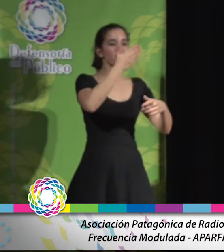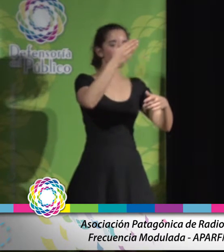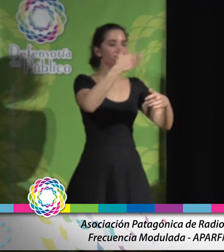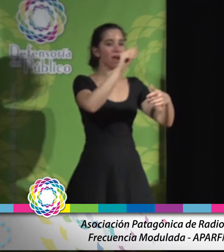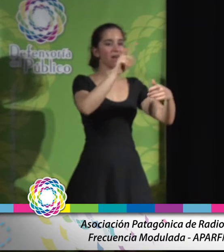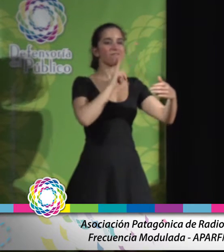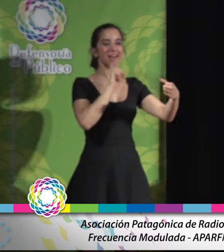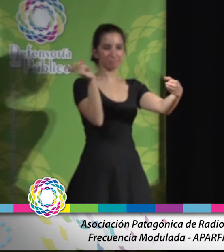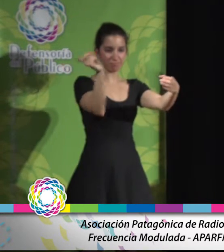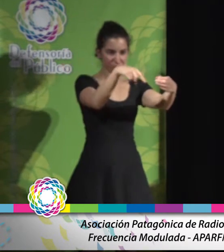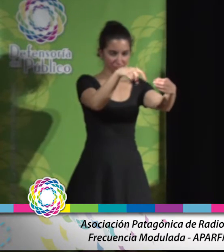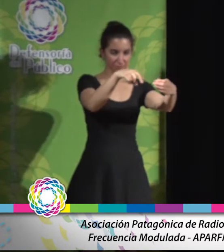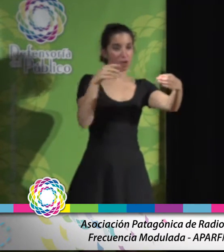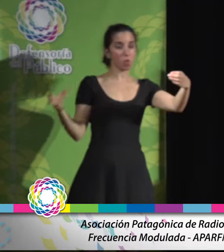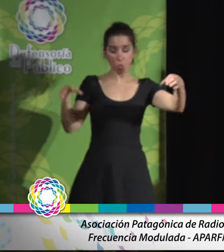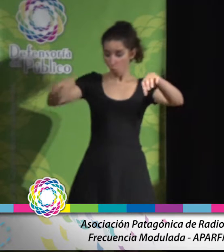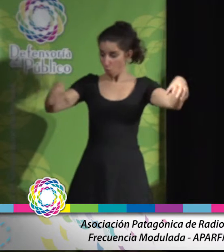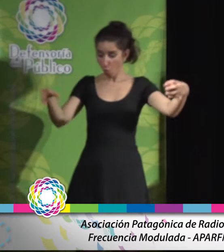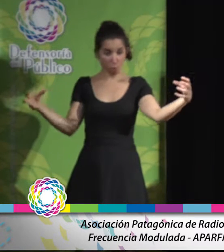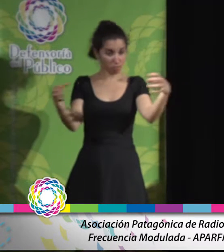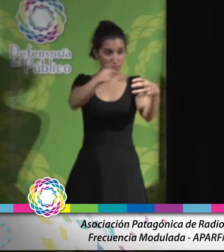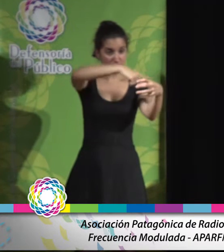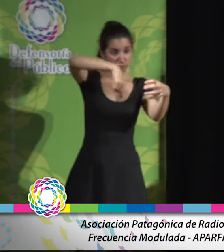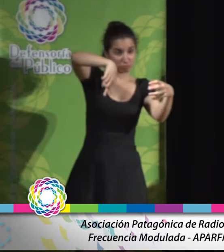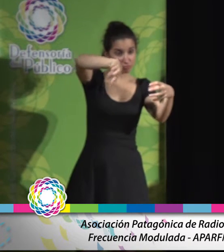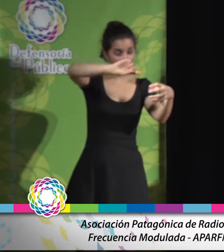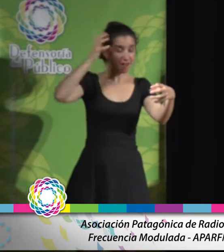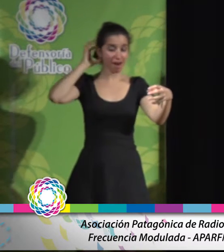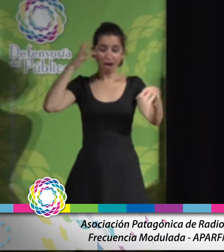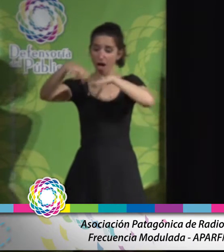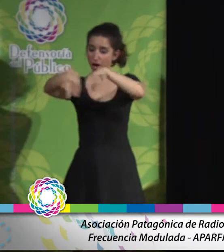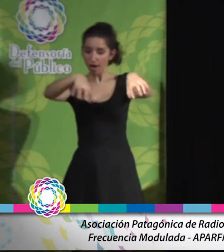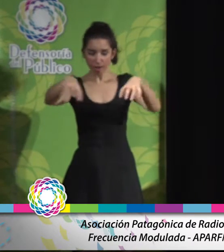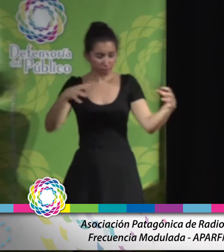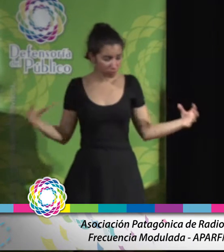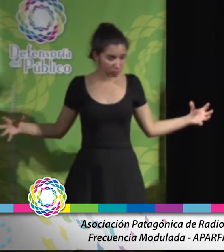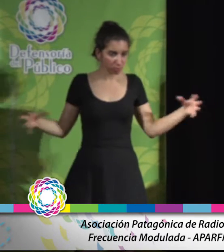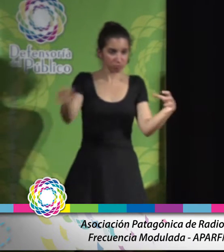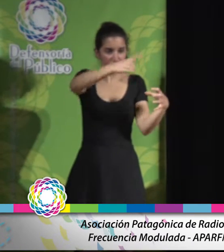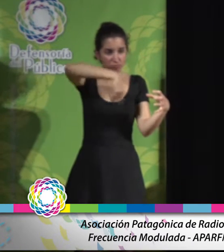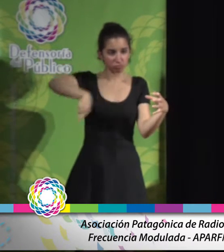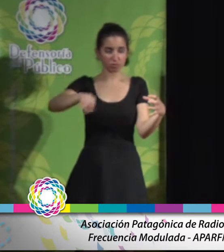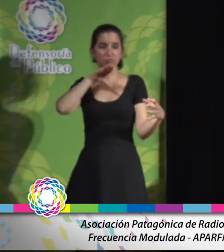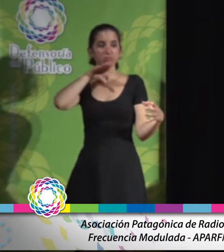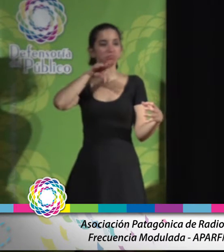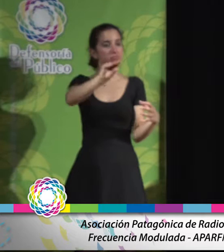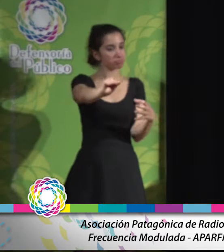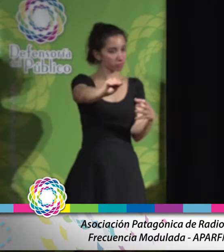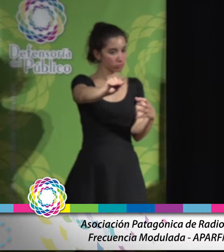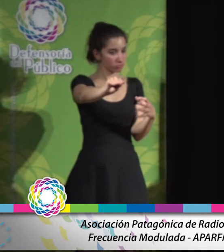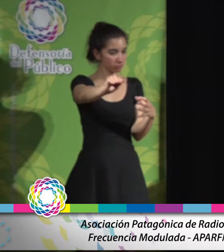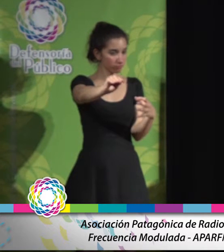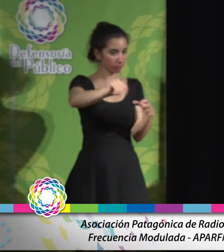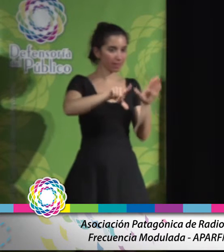FARVAP ha presentado y acompaña el reclamo de otras organizaciones que integran la federación, el proyecto de